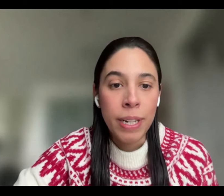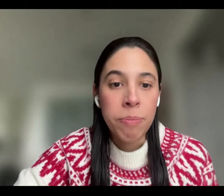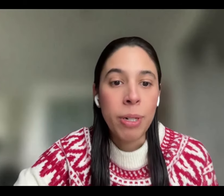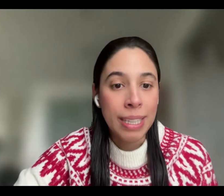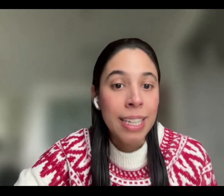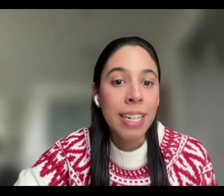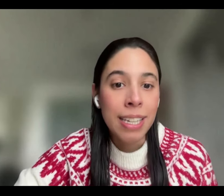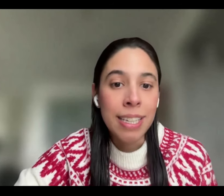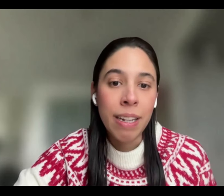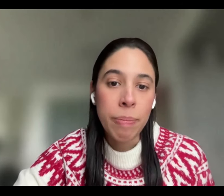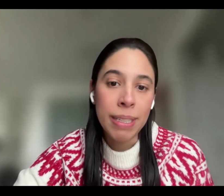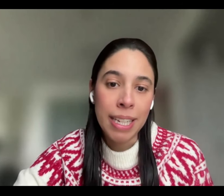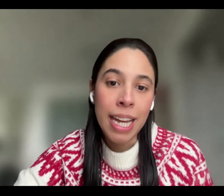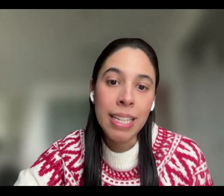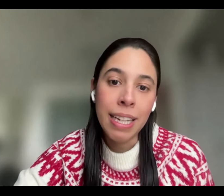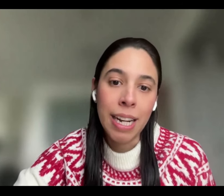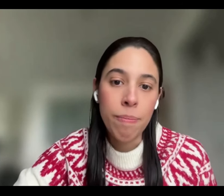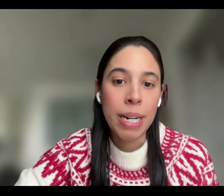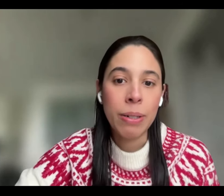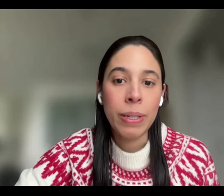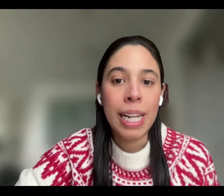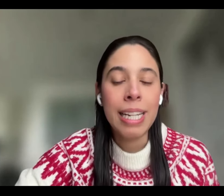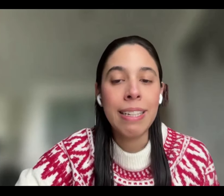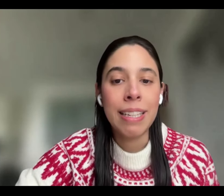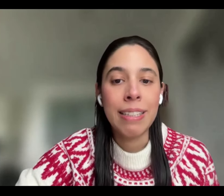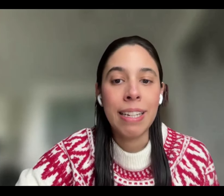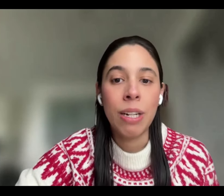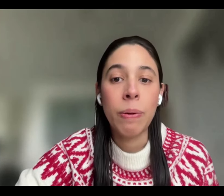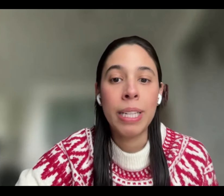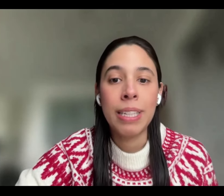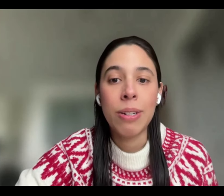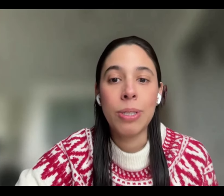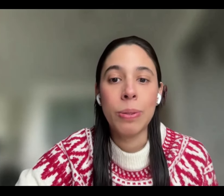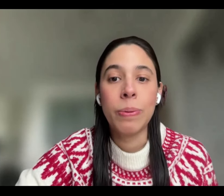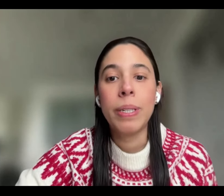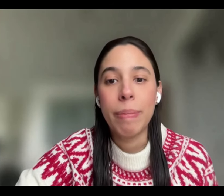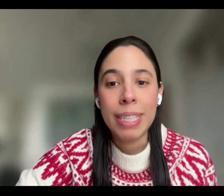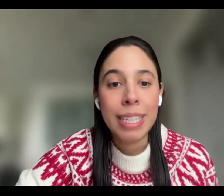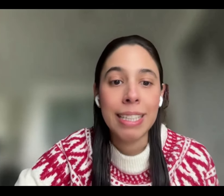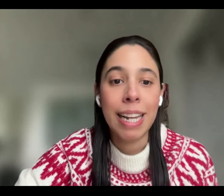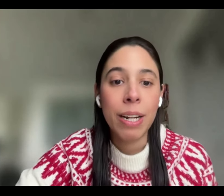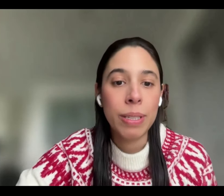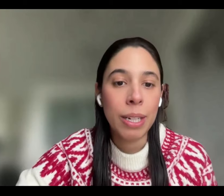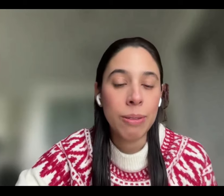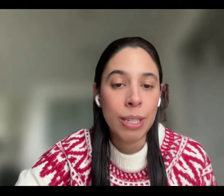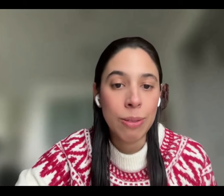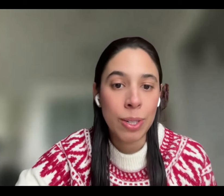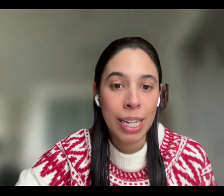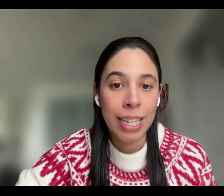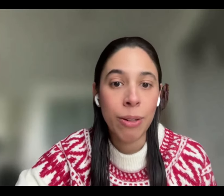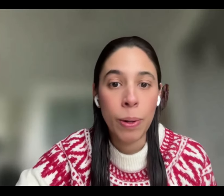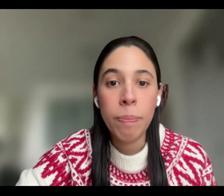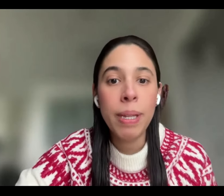conversar sobre muerte digna y discapacidad en el marco de la sentencia 048-23 de la Corte Constitucional de Colombia.